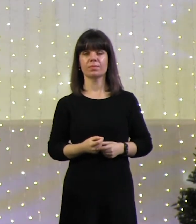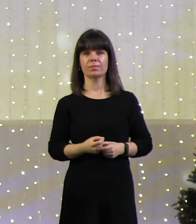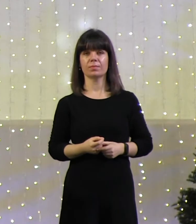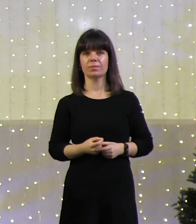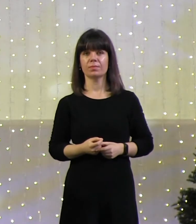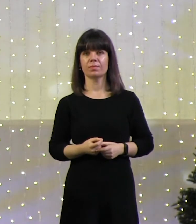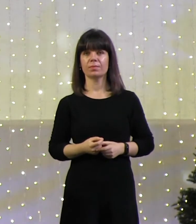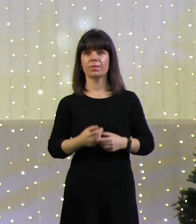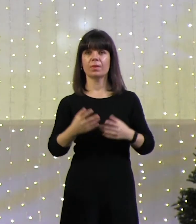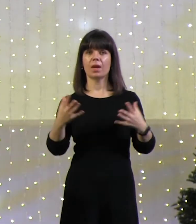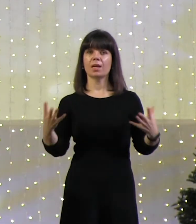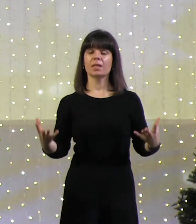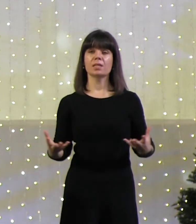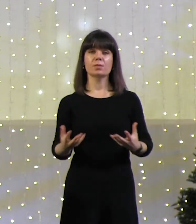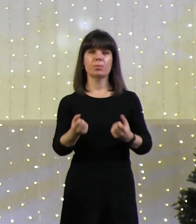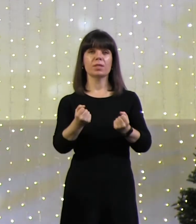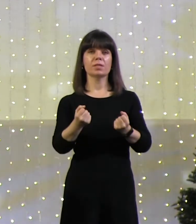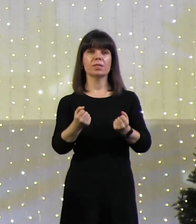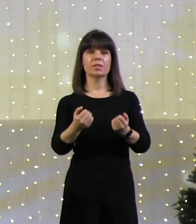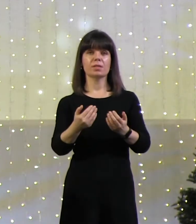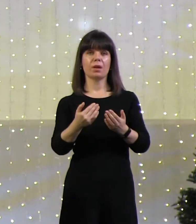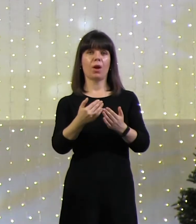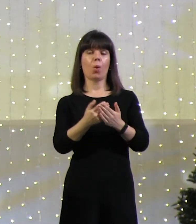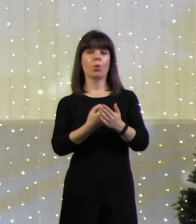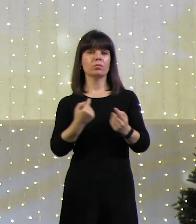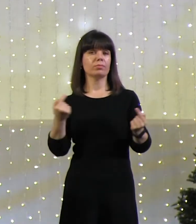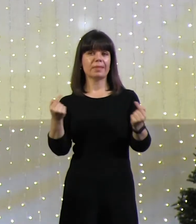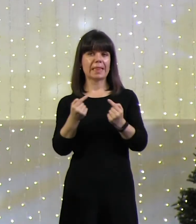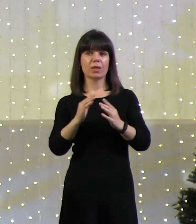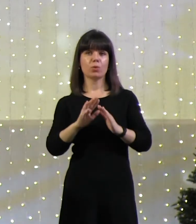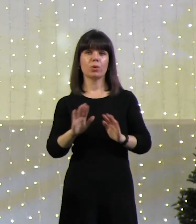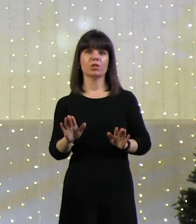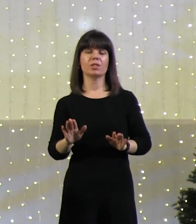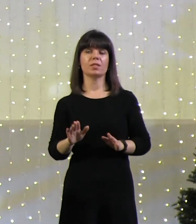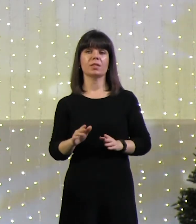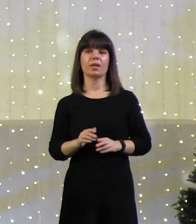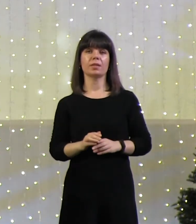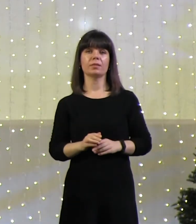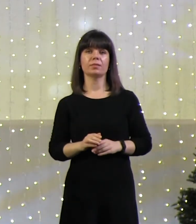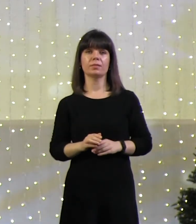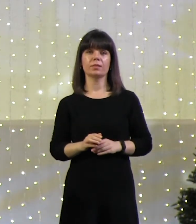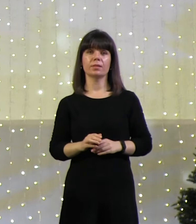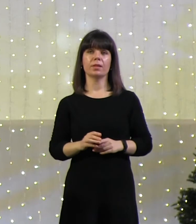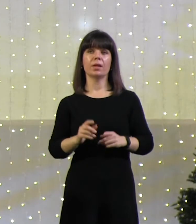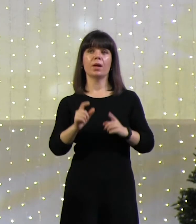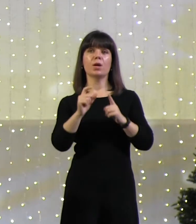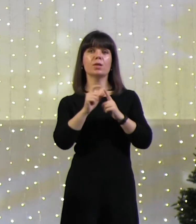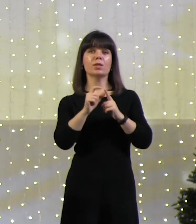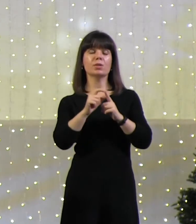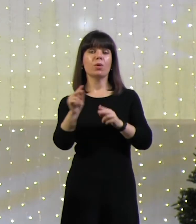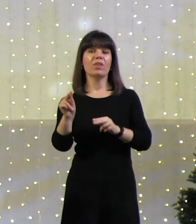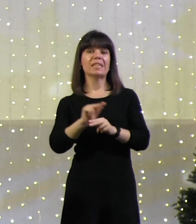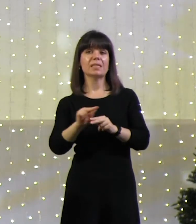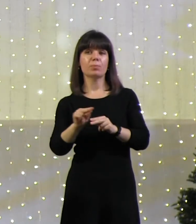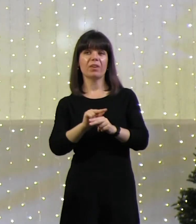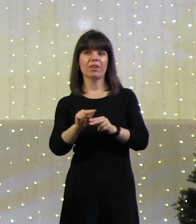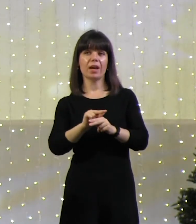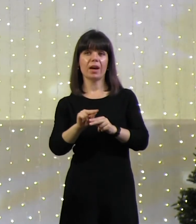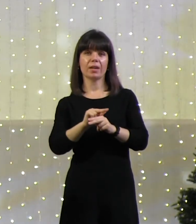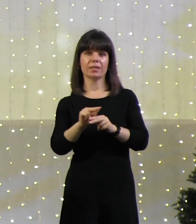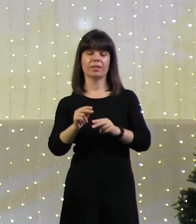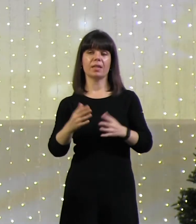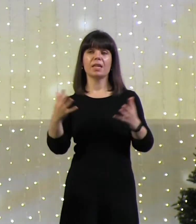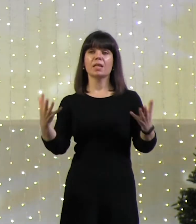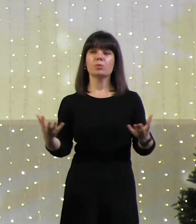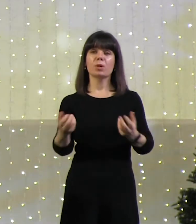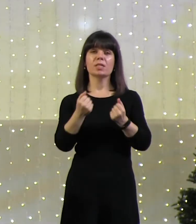спастись спастись неточностей, слово исправляет, спастись от